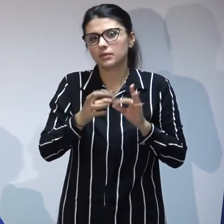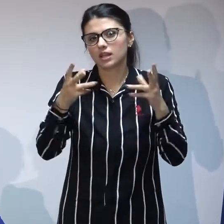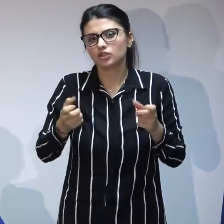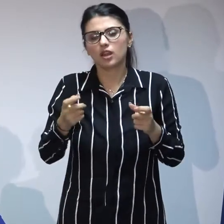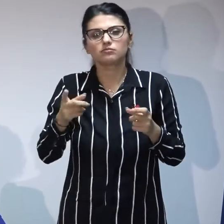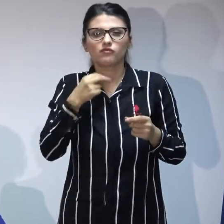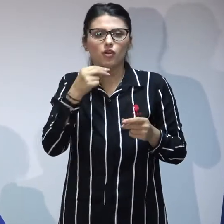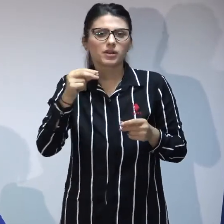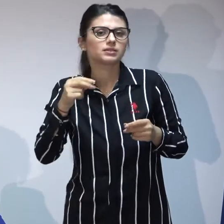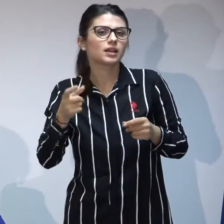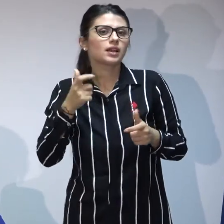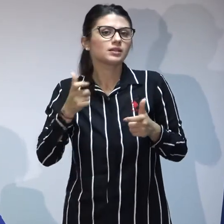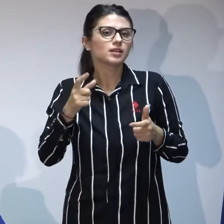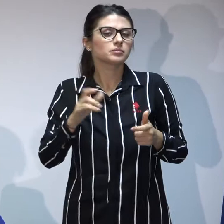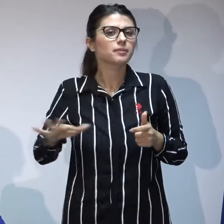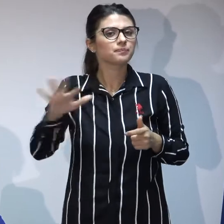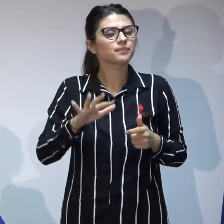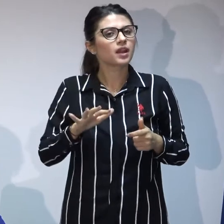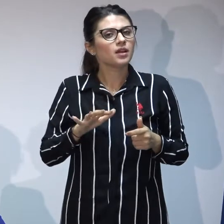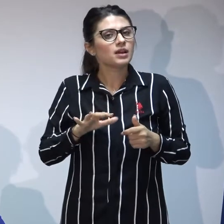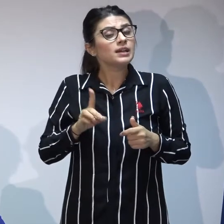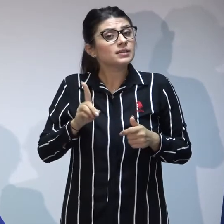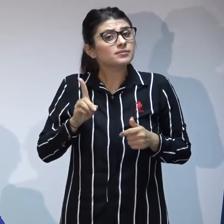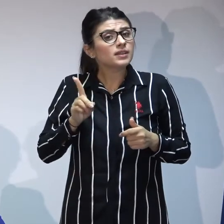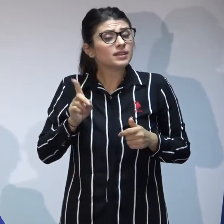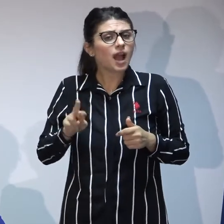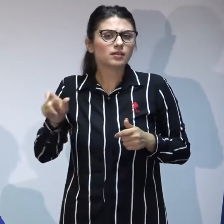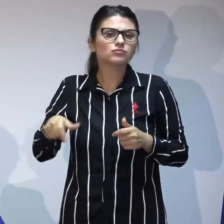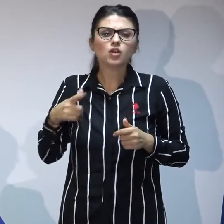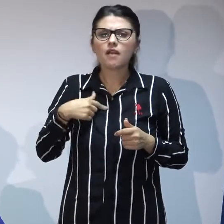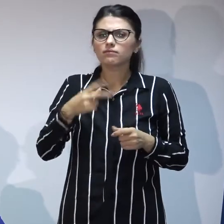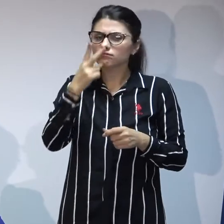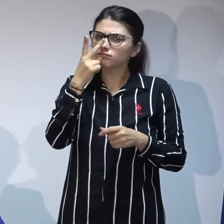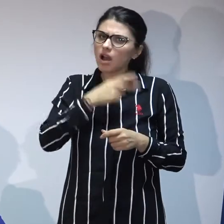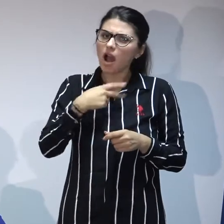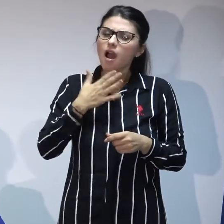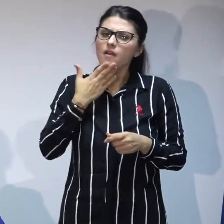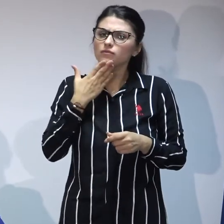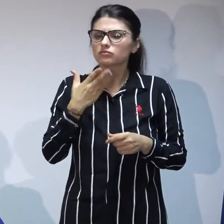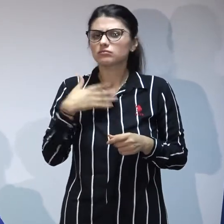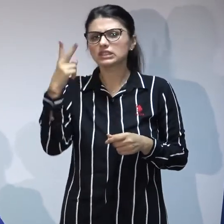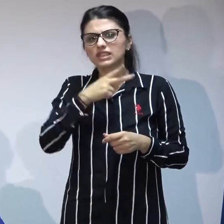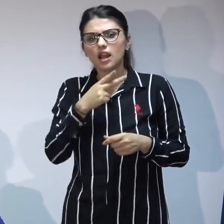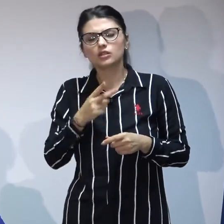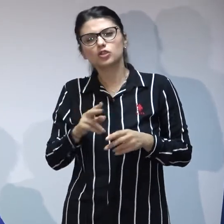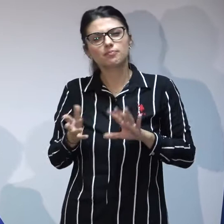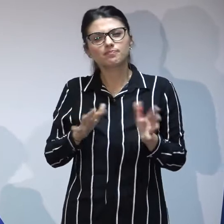național dar am vrut să înțelegem cumva să începem să înțelegem de ce avem